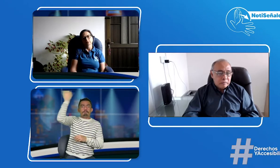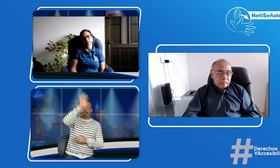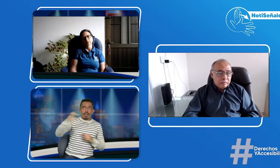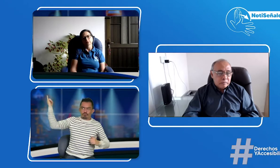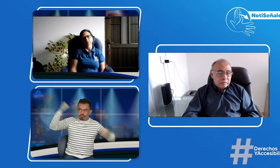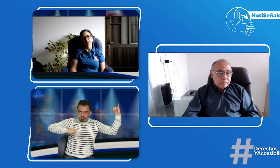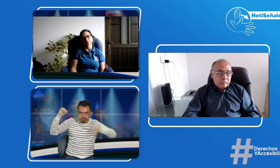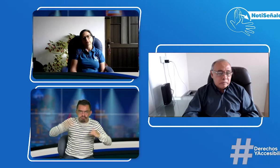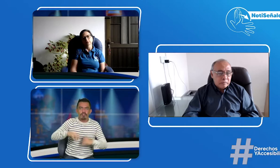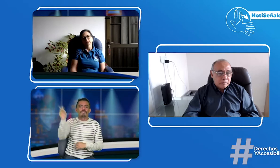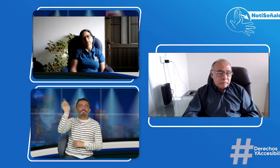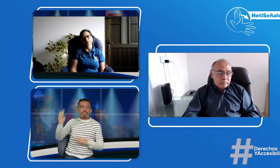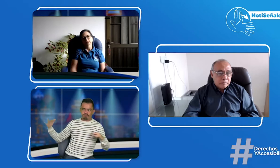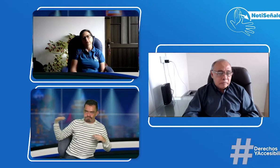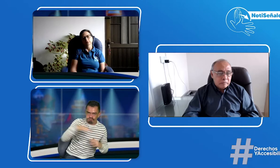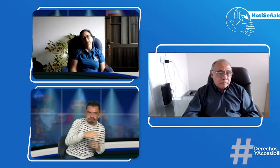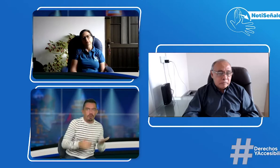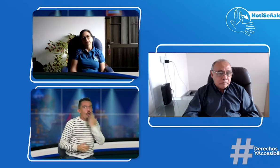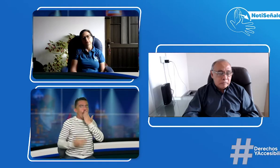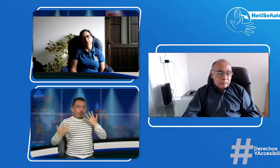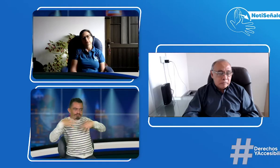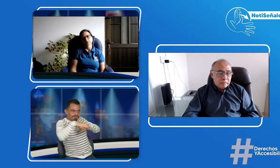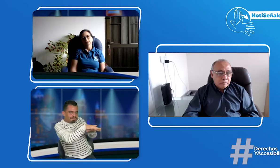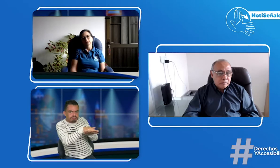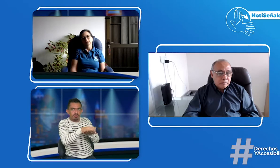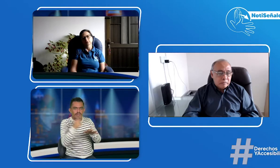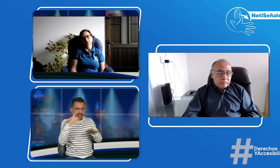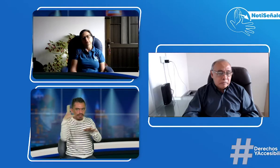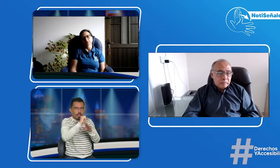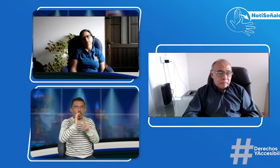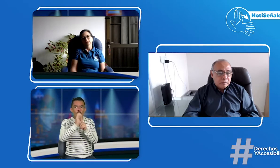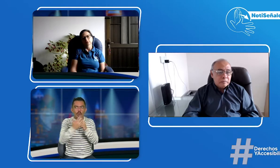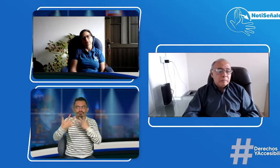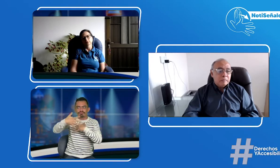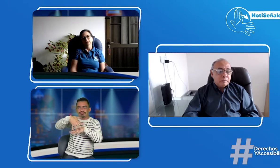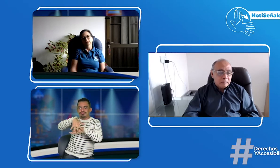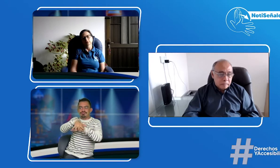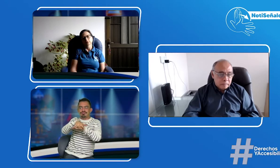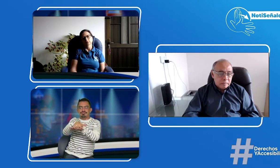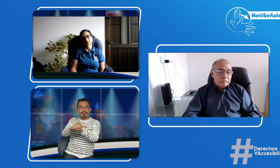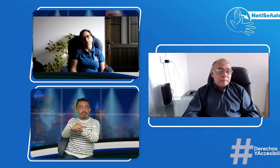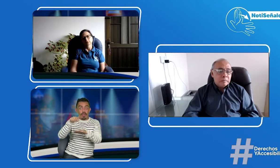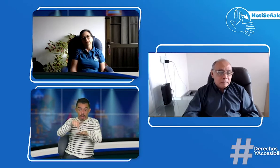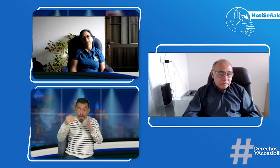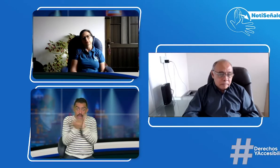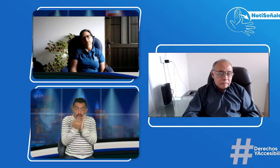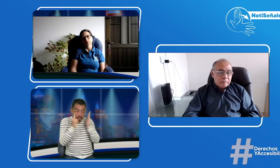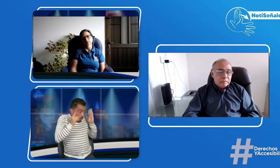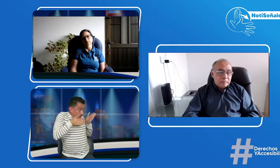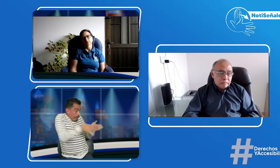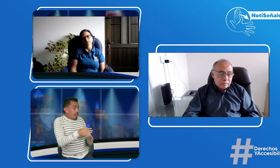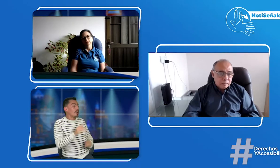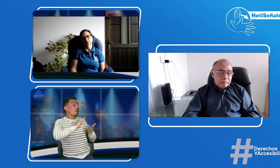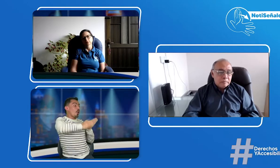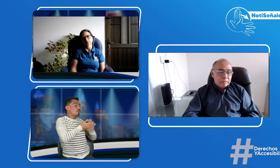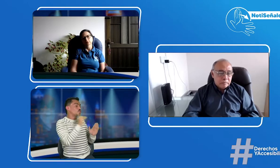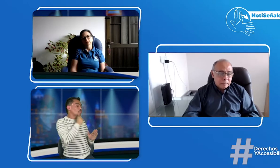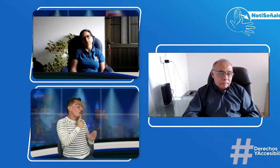ciertos eventos. Ahorita tenemos no solo la biculturalidad, tenemos diversidad de culturas en nosotros. Hay